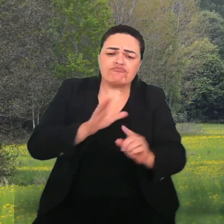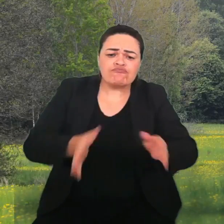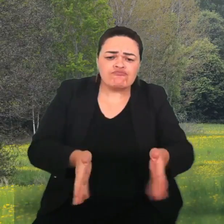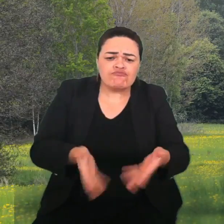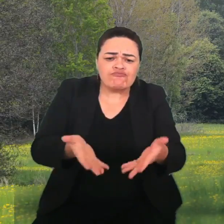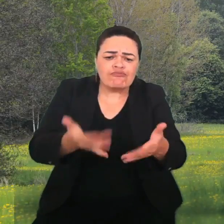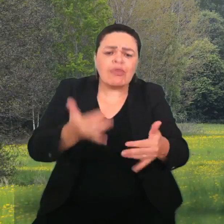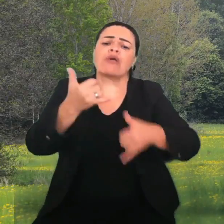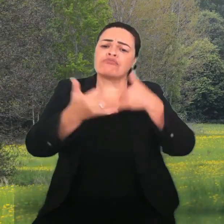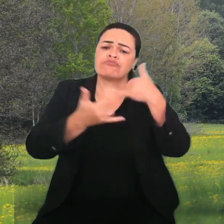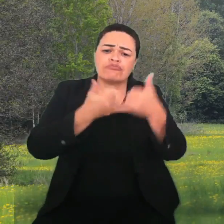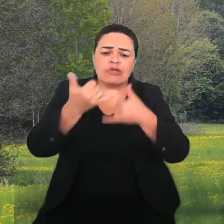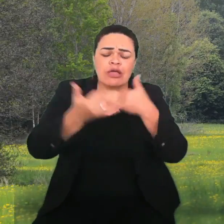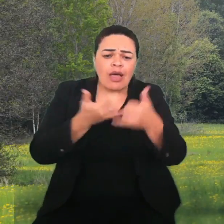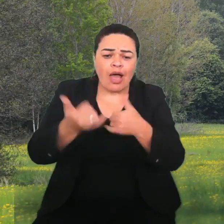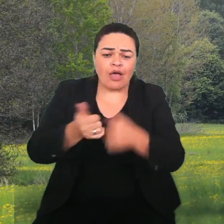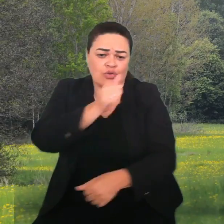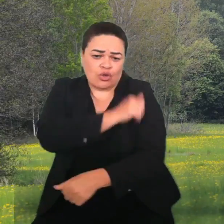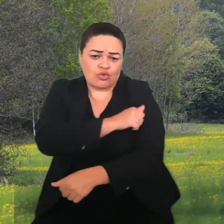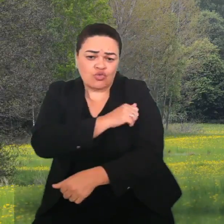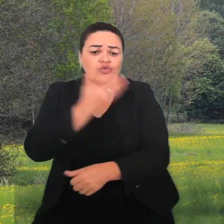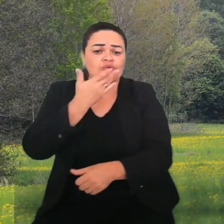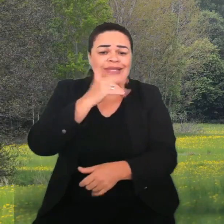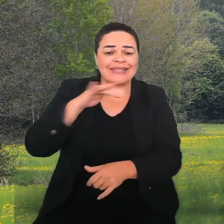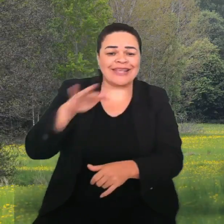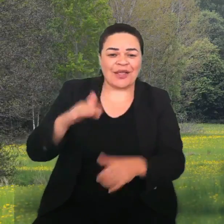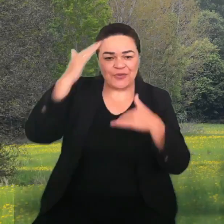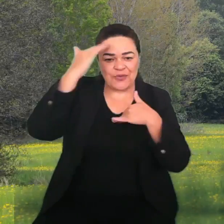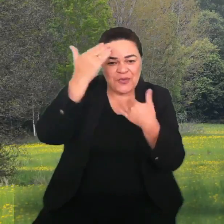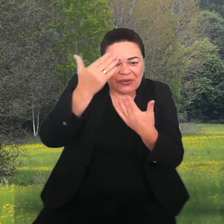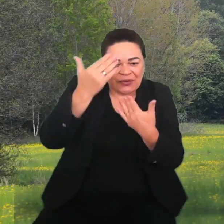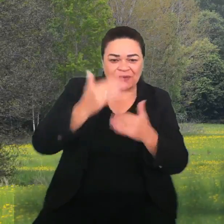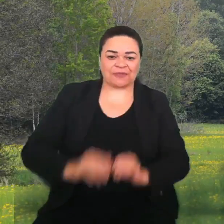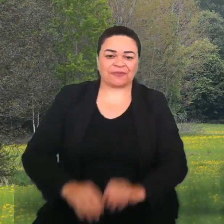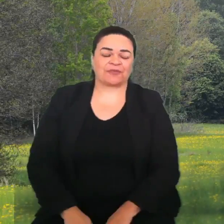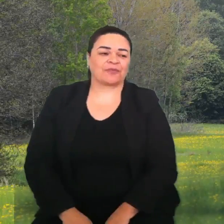nas crianças e nos alunos de vocês. Obrigada. Obrigada. Obrigada. Obrigada. Obrigada. Obrigada.